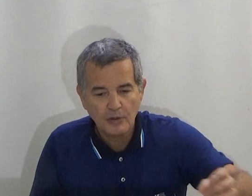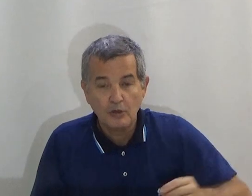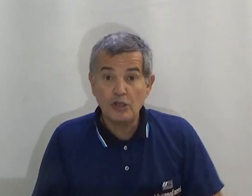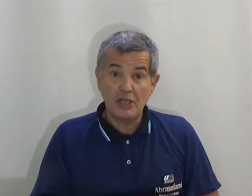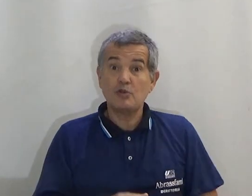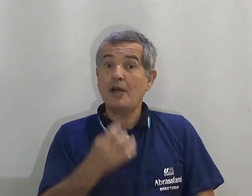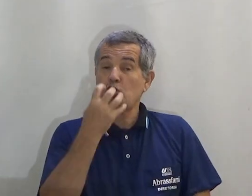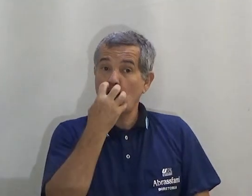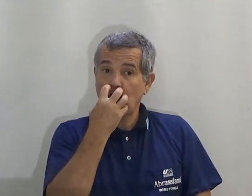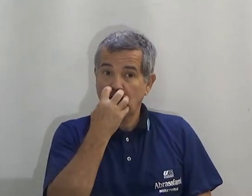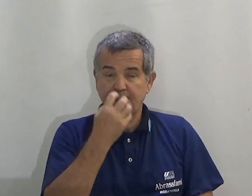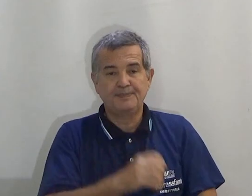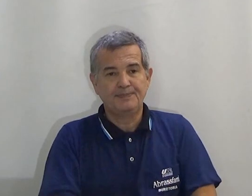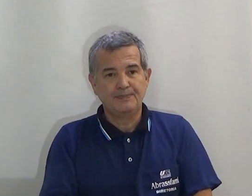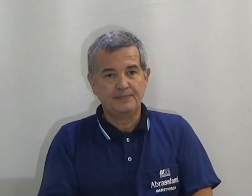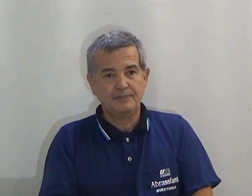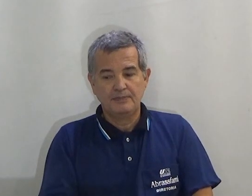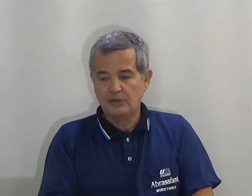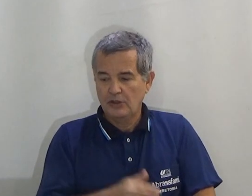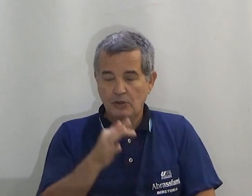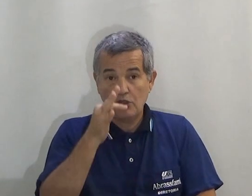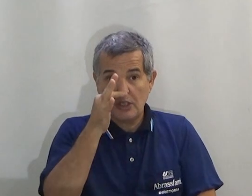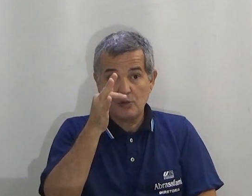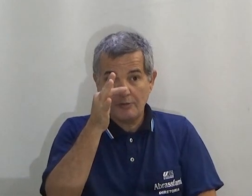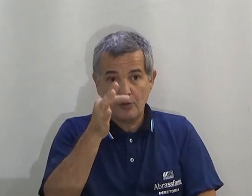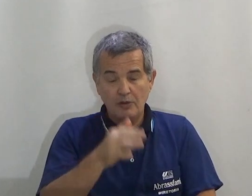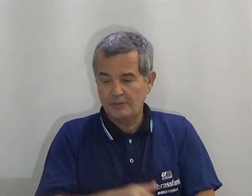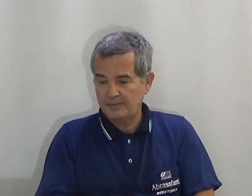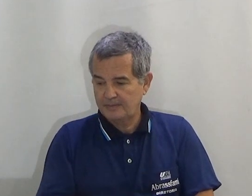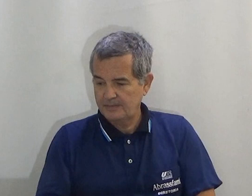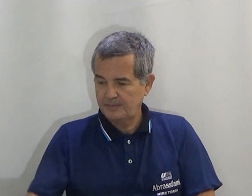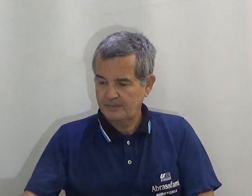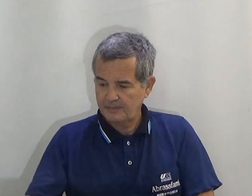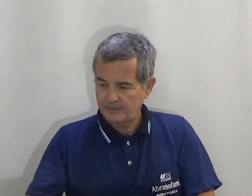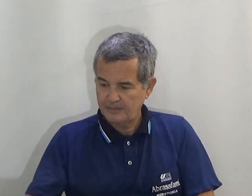Nós temos um cachorro. Nós temos uma flor.